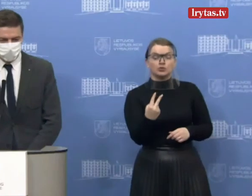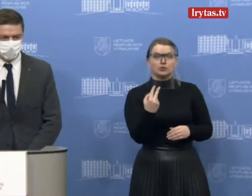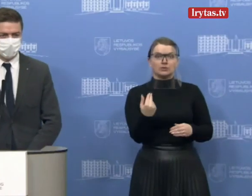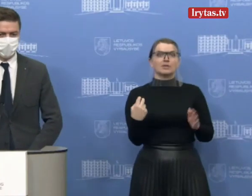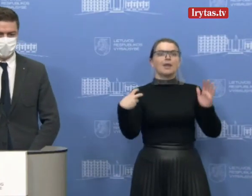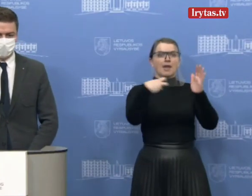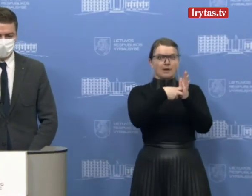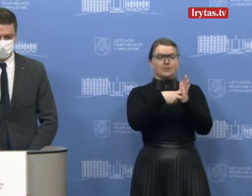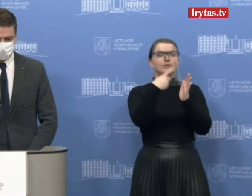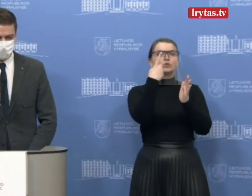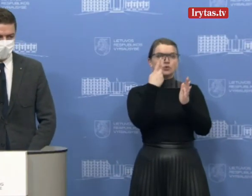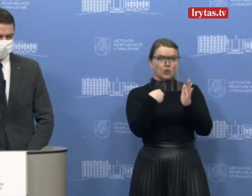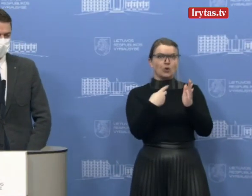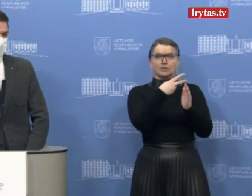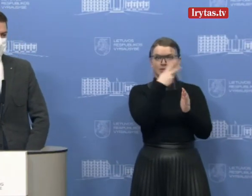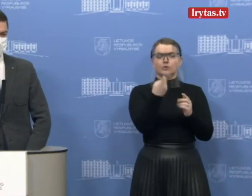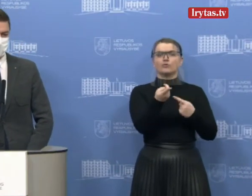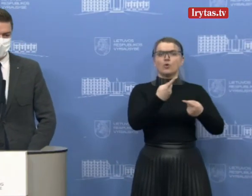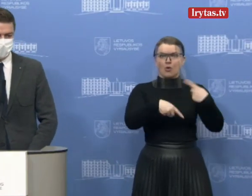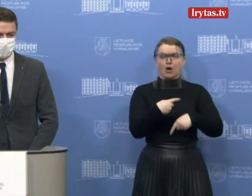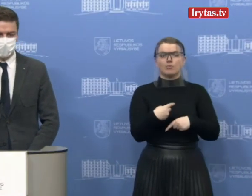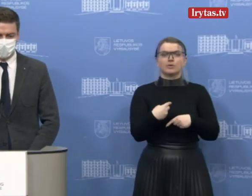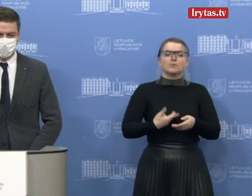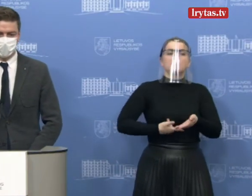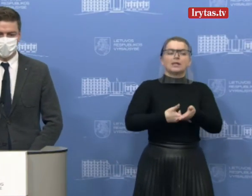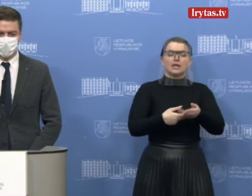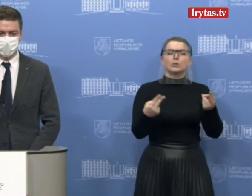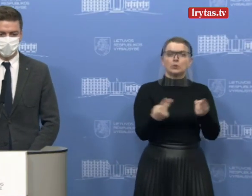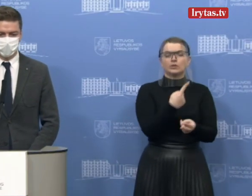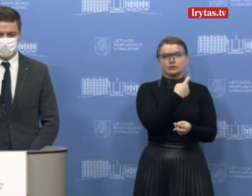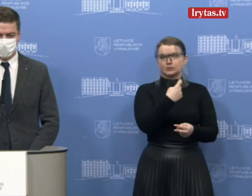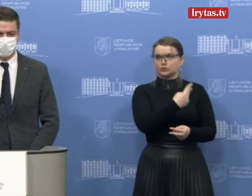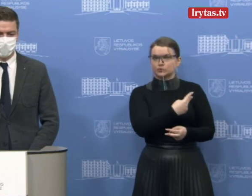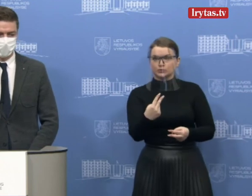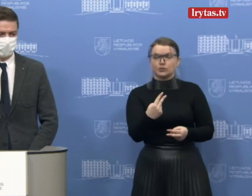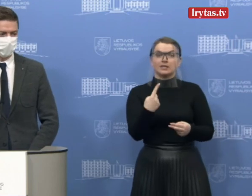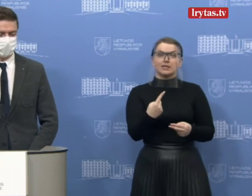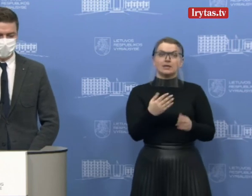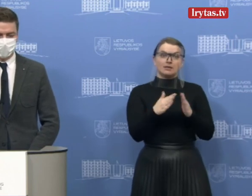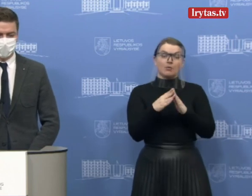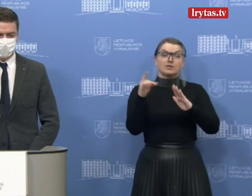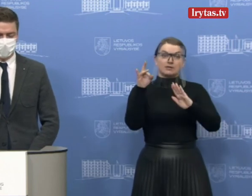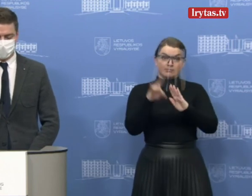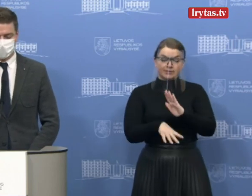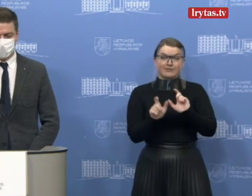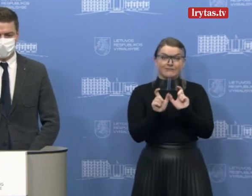deklaraciją, kad jas nori prašo pagalbo sugrįžti ir sutinka sugrįžę savi izoliuotis.